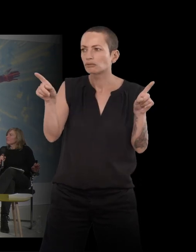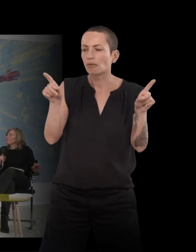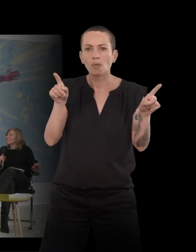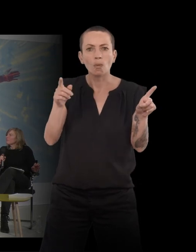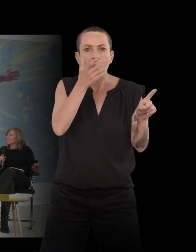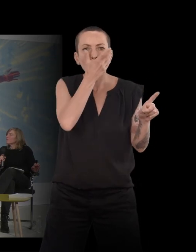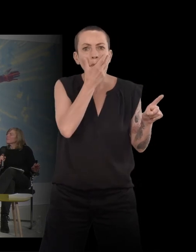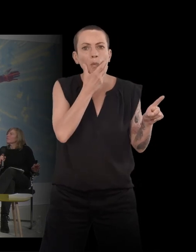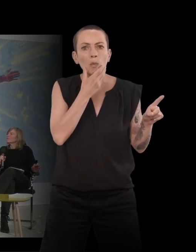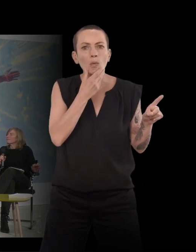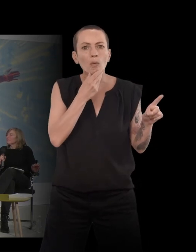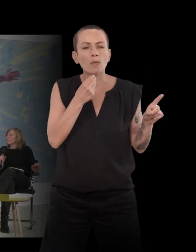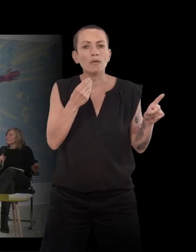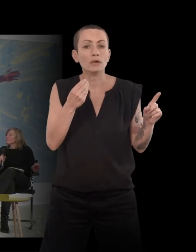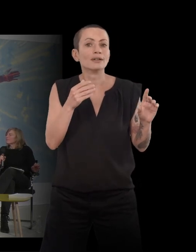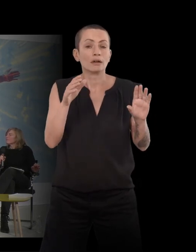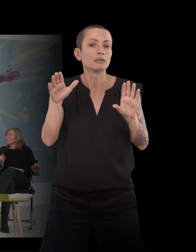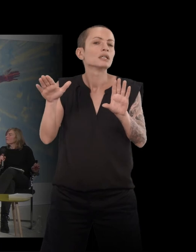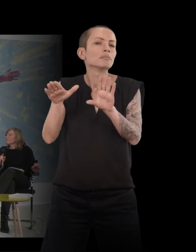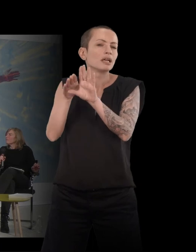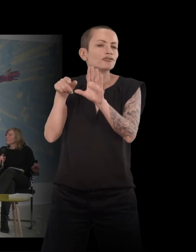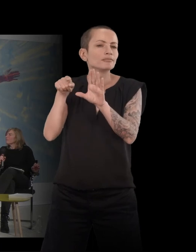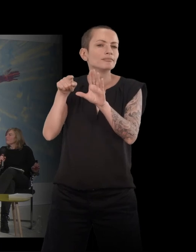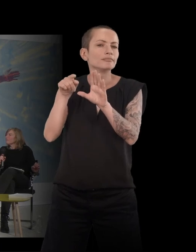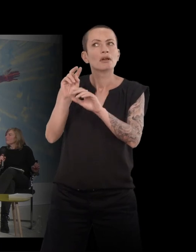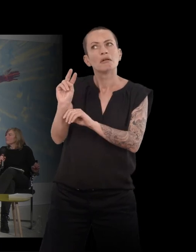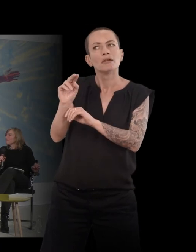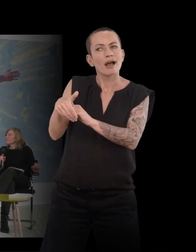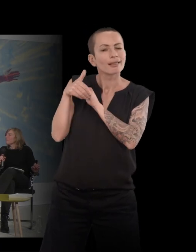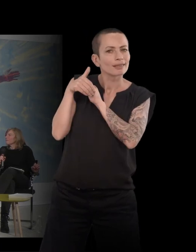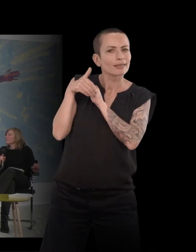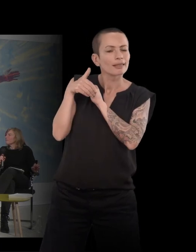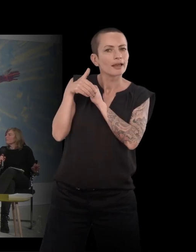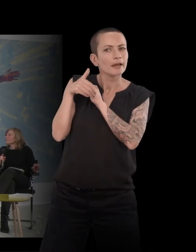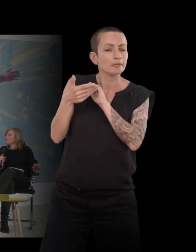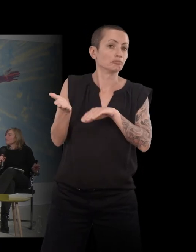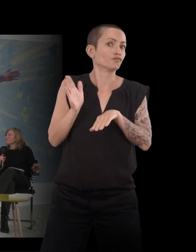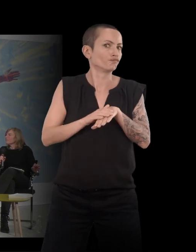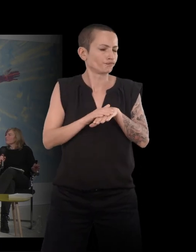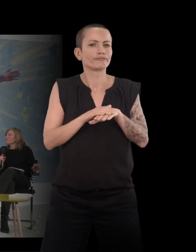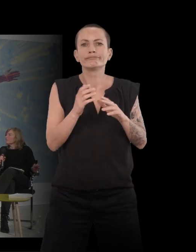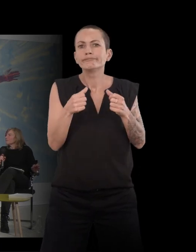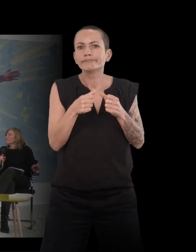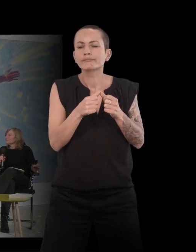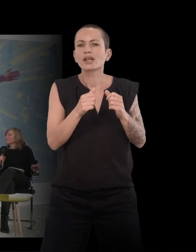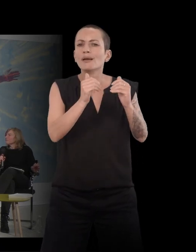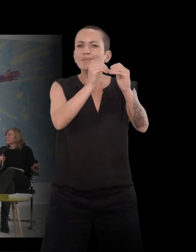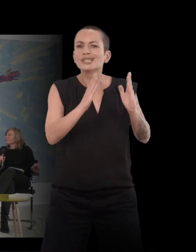beau ! Alors, les images m'aidaient. Alors, du coup, je me suis procuré La Maison Tellier, que j'ai lu,